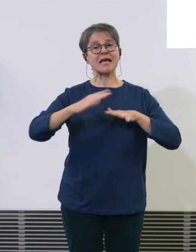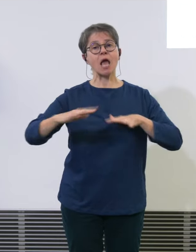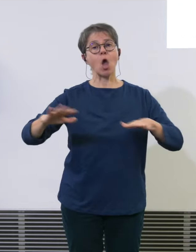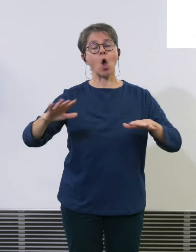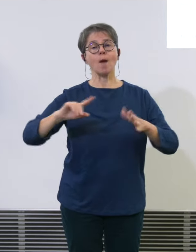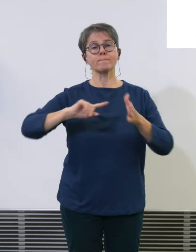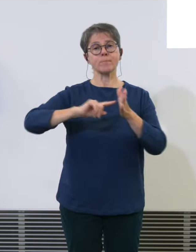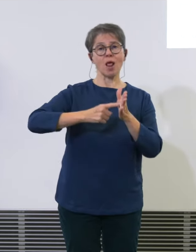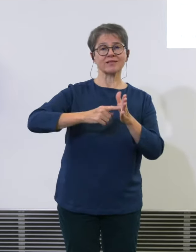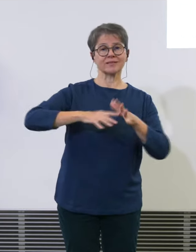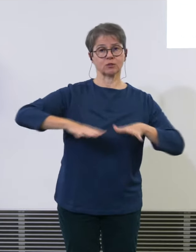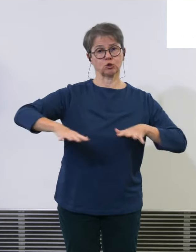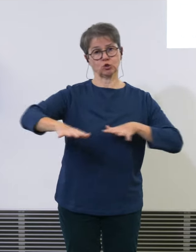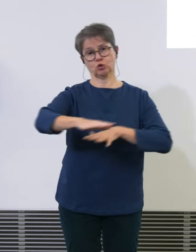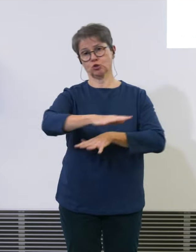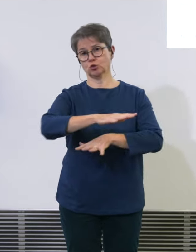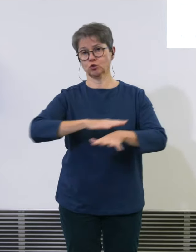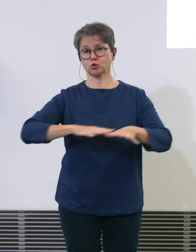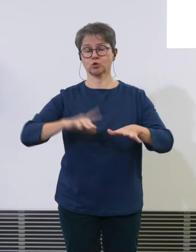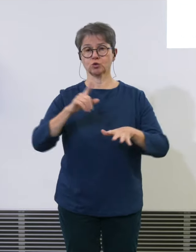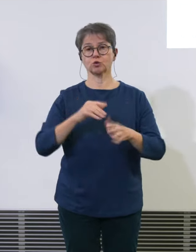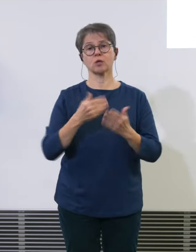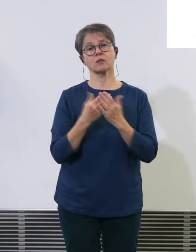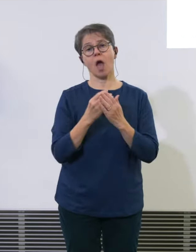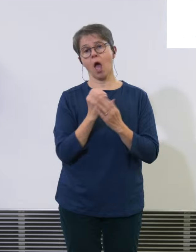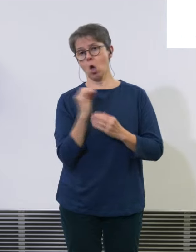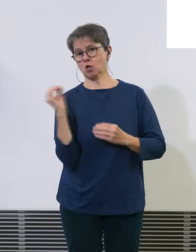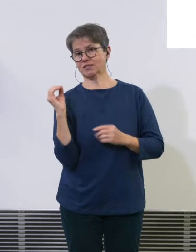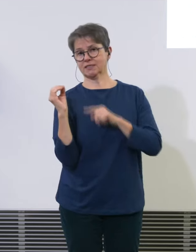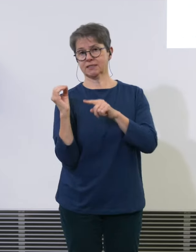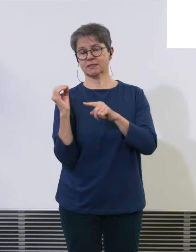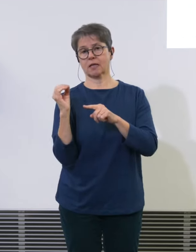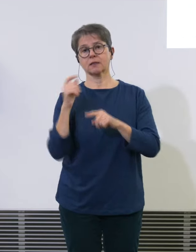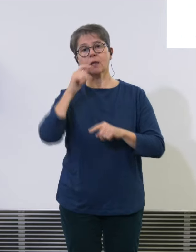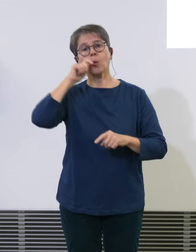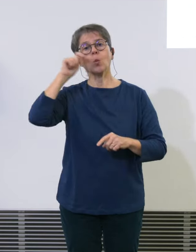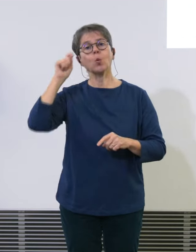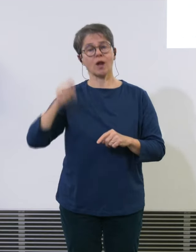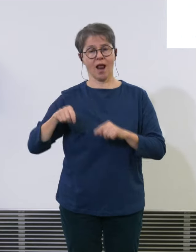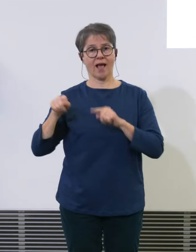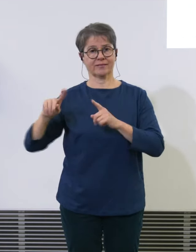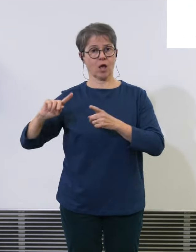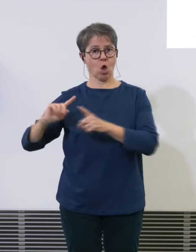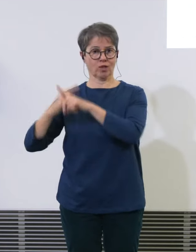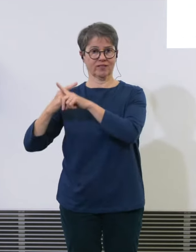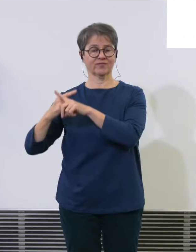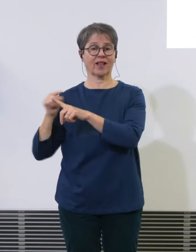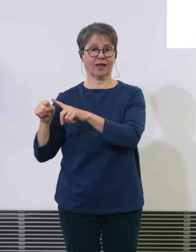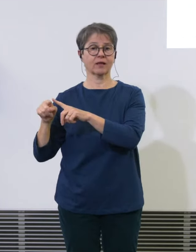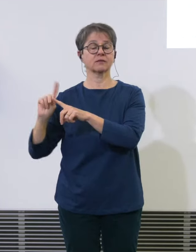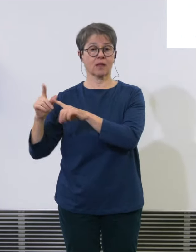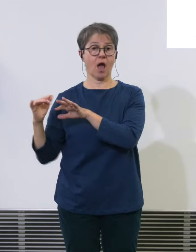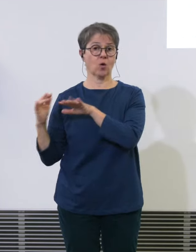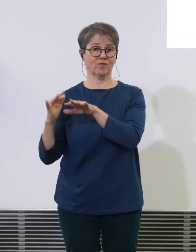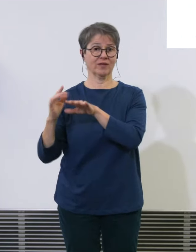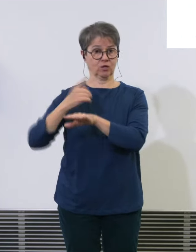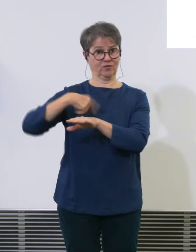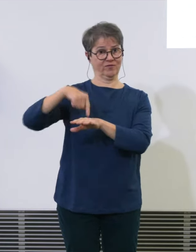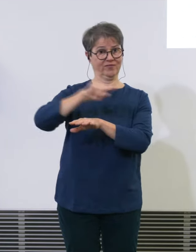Konflikt den wir im Nahen Osten sehen mit dem Ukraine Konflikt das hat einerseits Auswirkungen auf unsere Strecken dass wir gewisse Destinationen nicht anfliegen